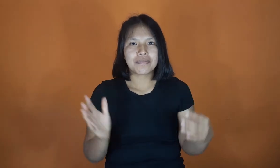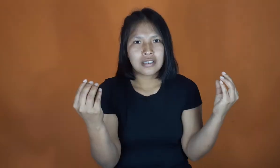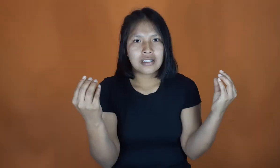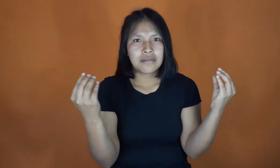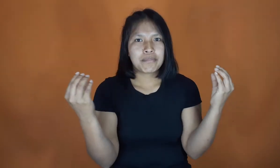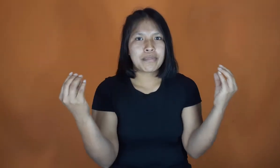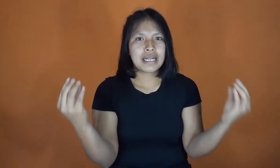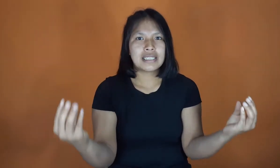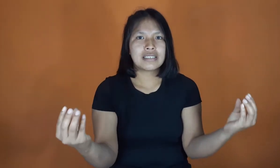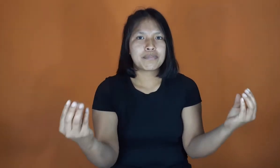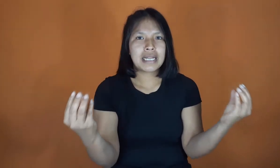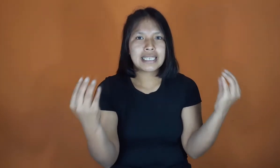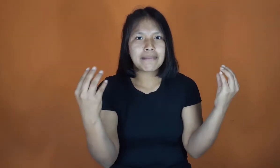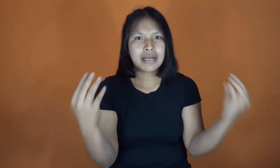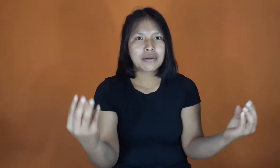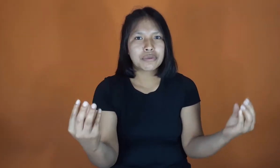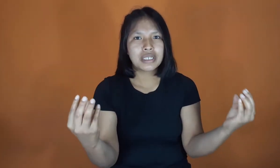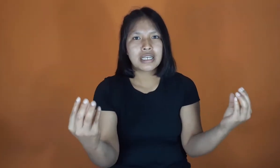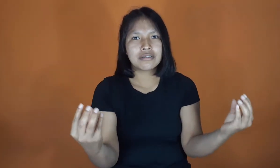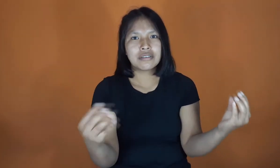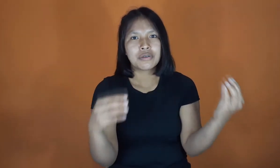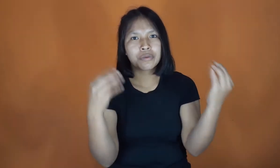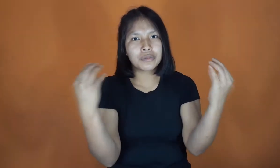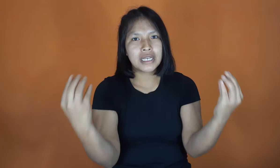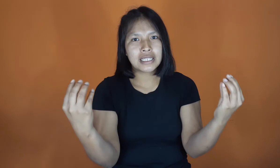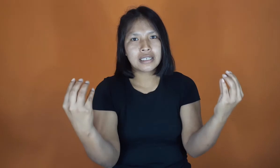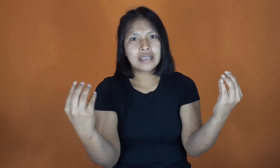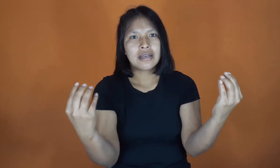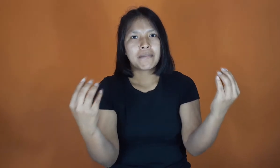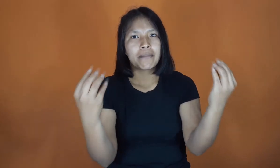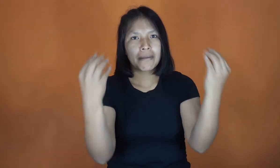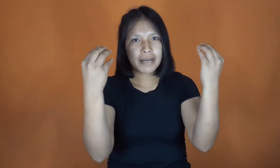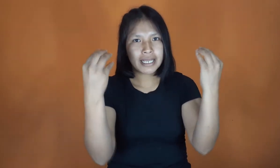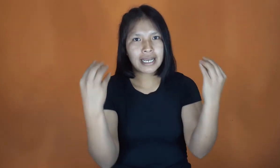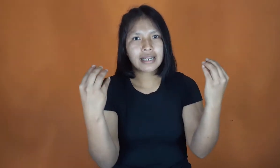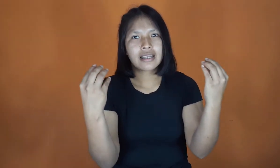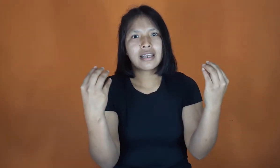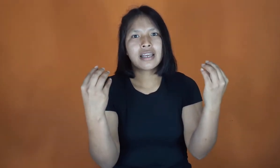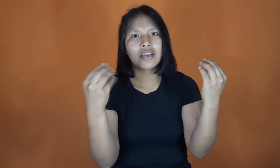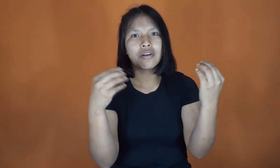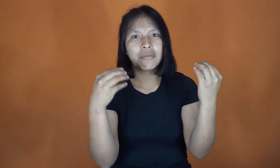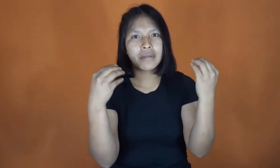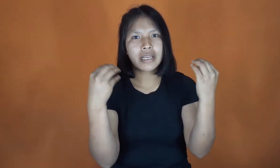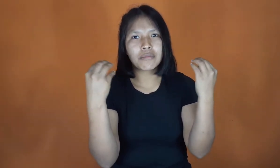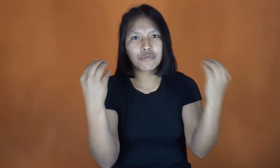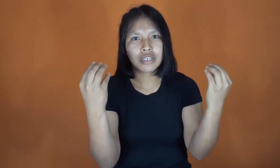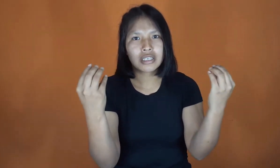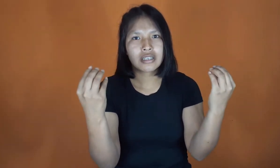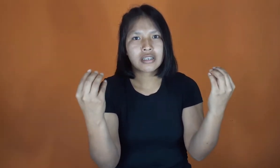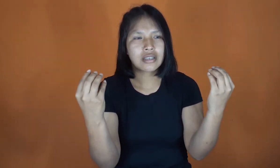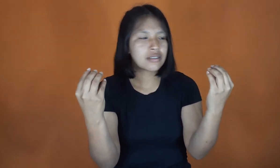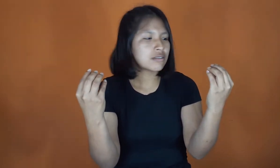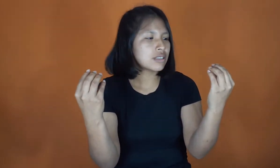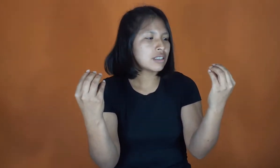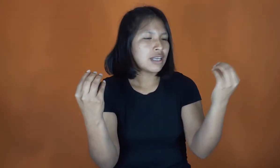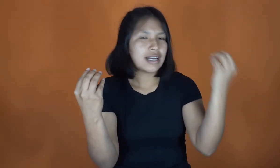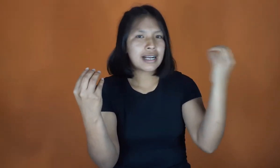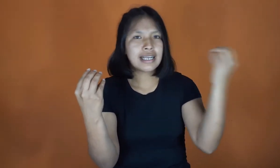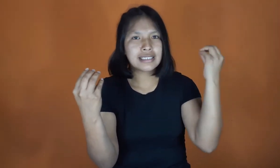Para llamar cuñado o cuñada va a variar en hombre y mujer. Entonces, acá está